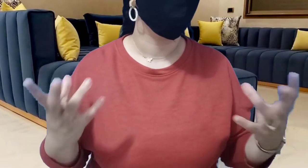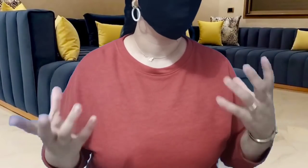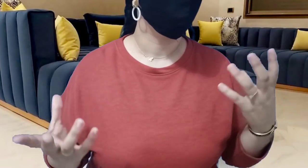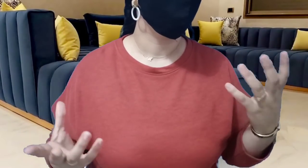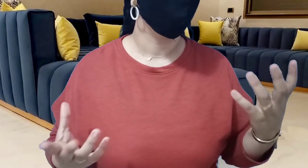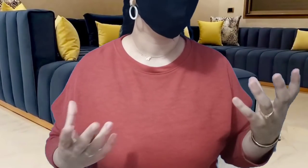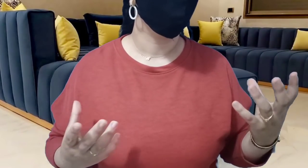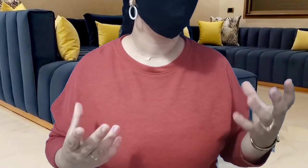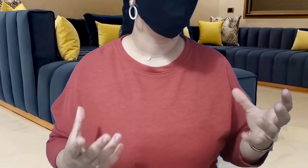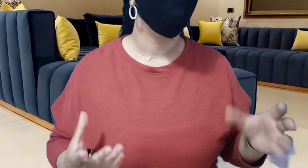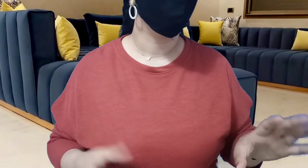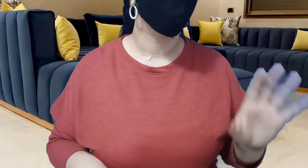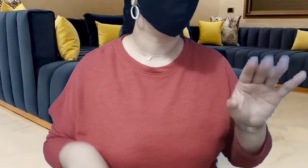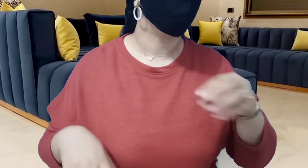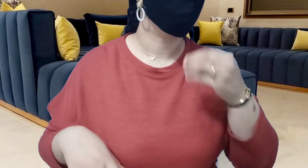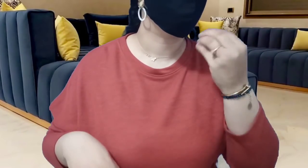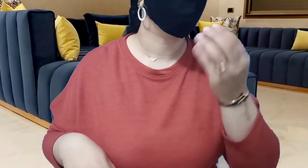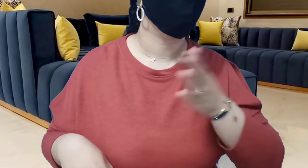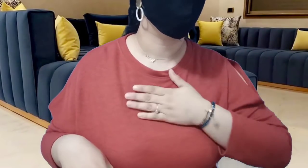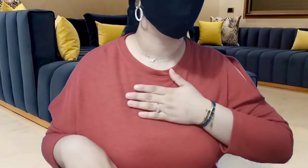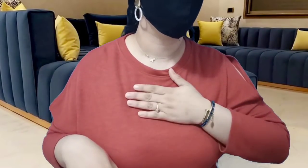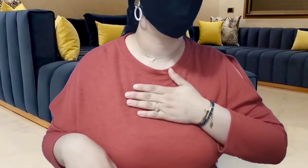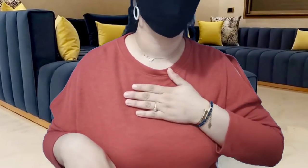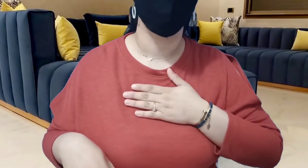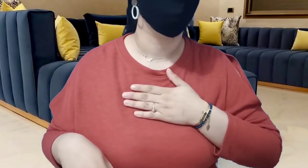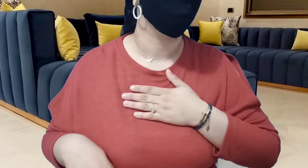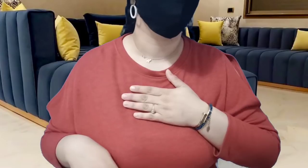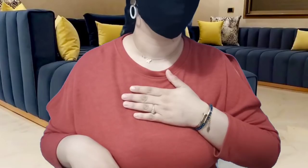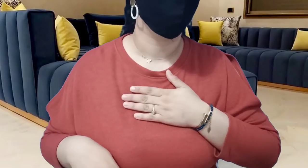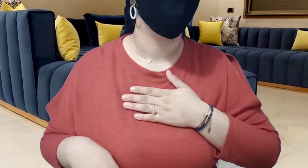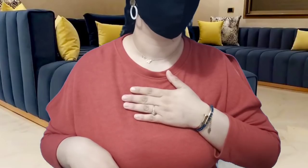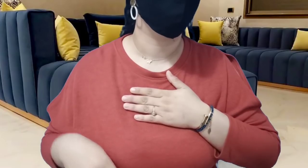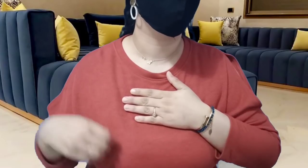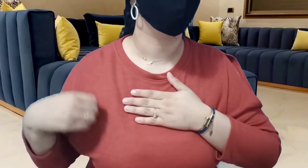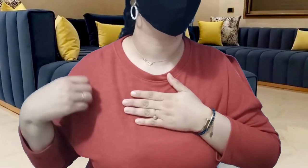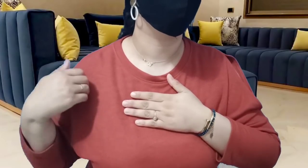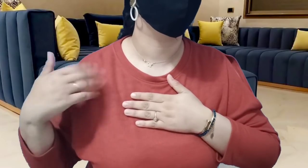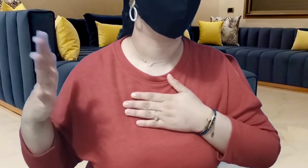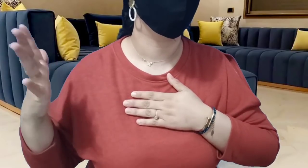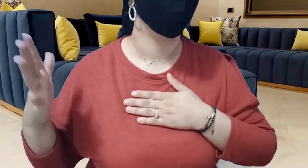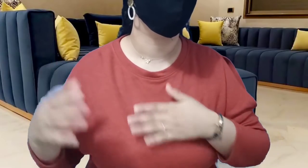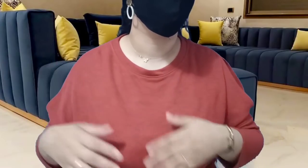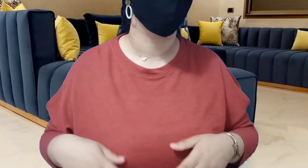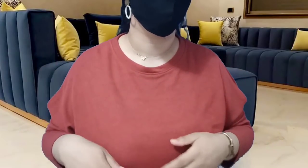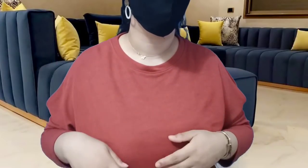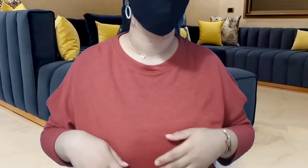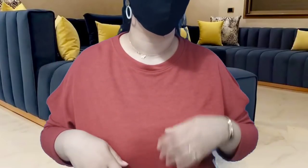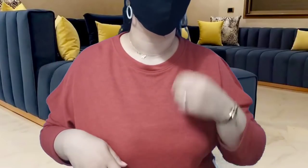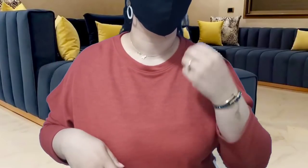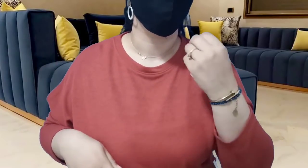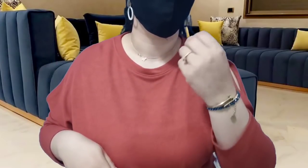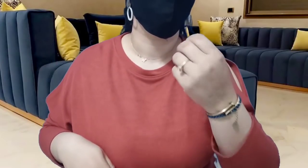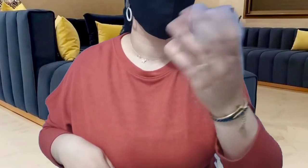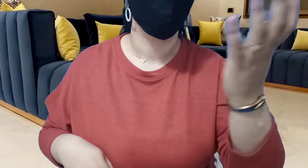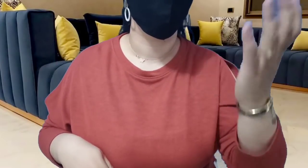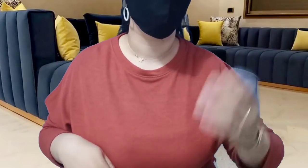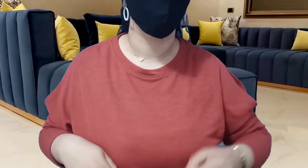مين ولاده من عندي أنا؟ والله من عندي أنا؟ ساميرا تبقى حدبها